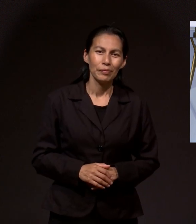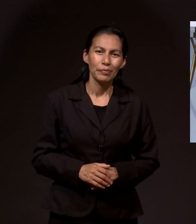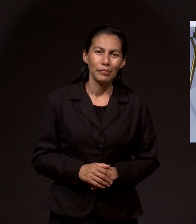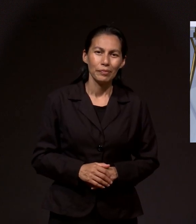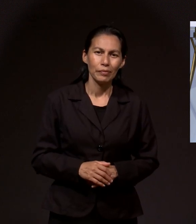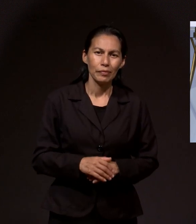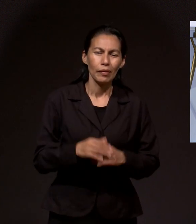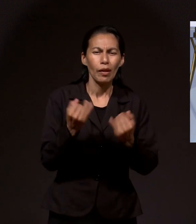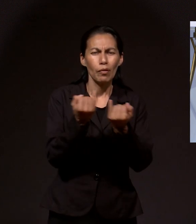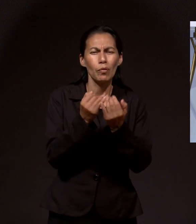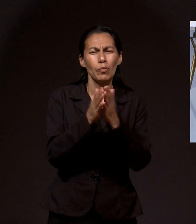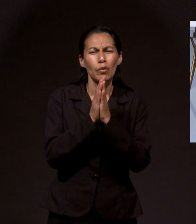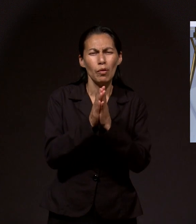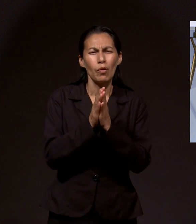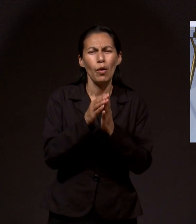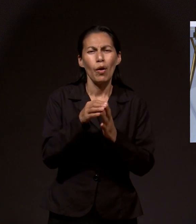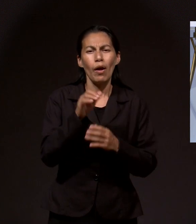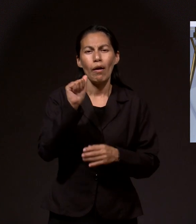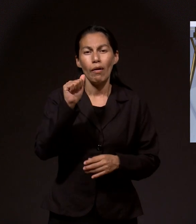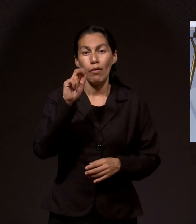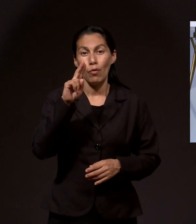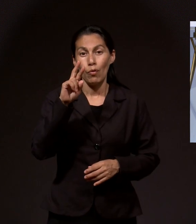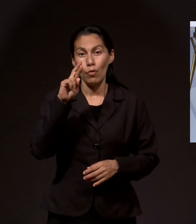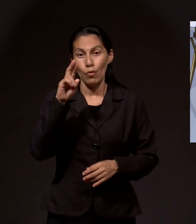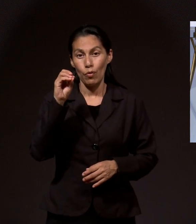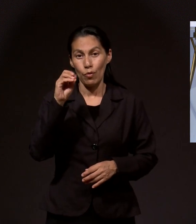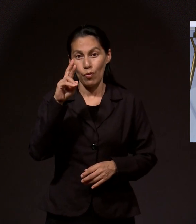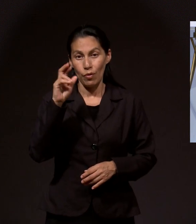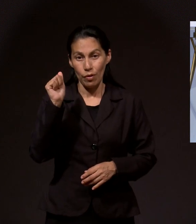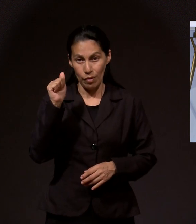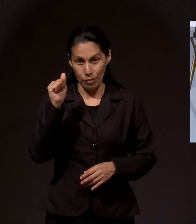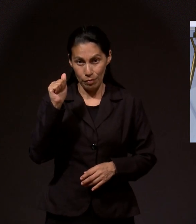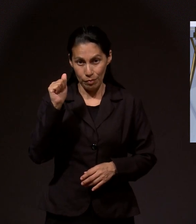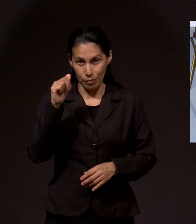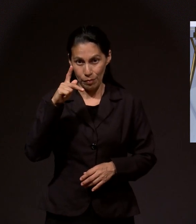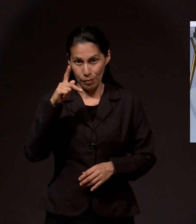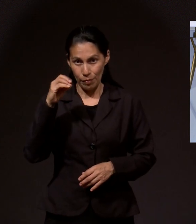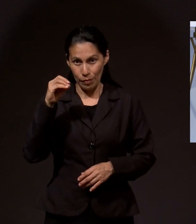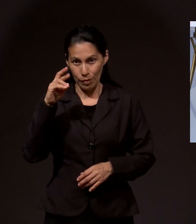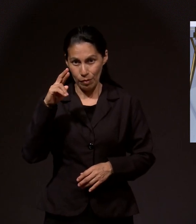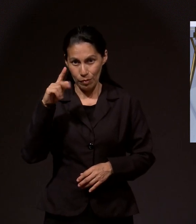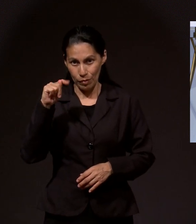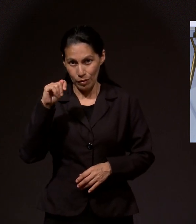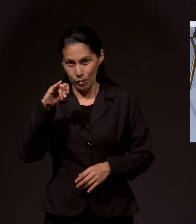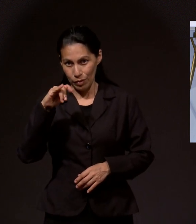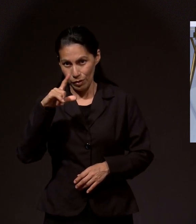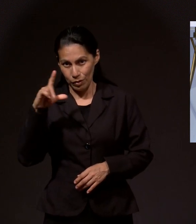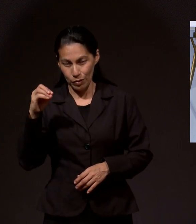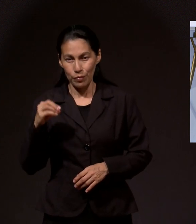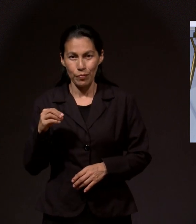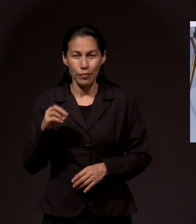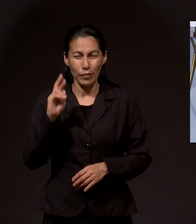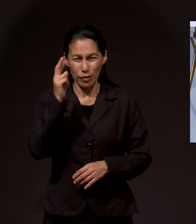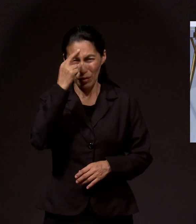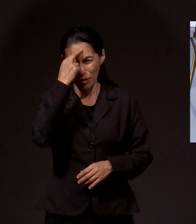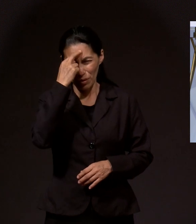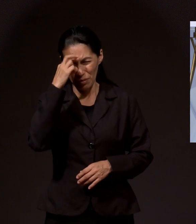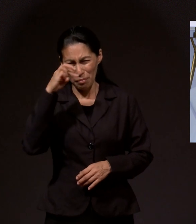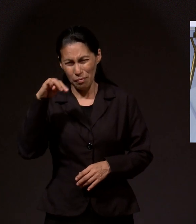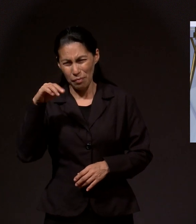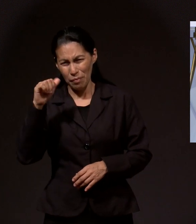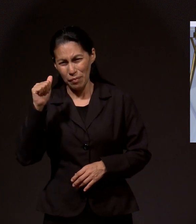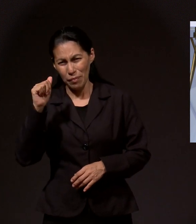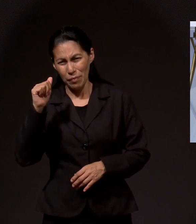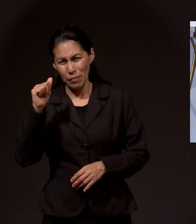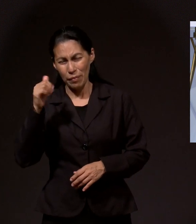Aurora Portillo. Ustedes recuerdan que Mayra Hernández, la contadora,